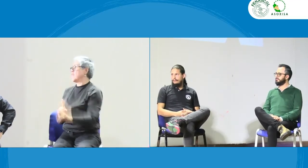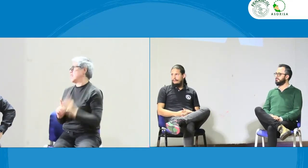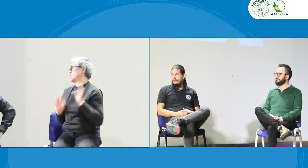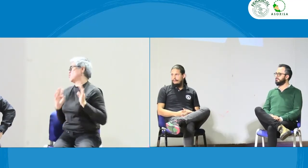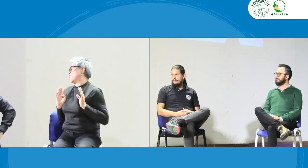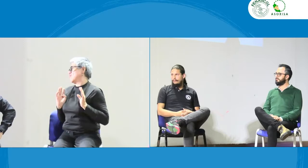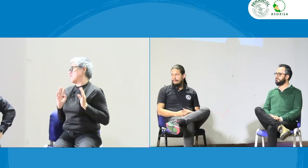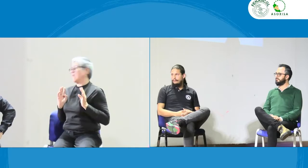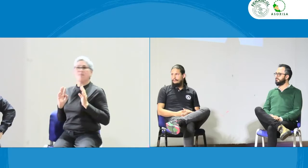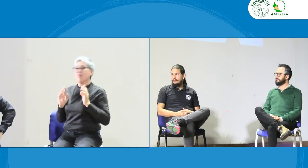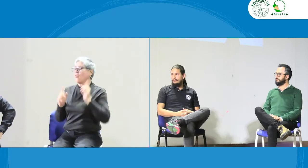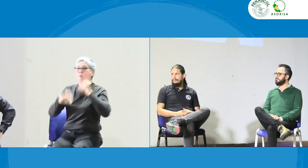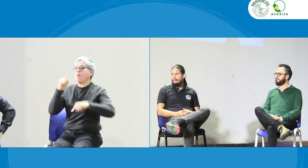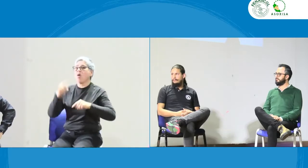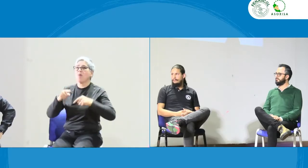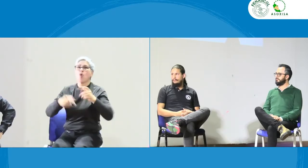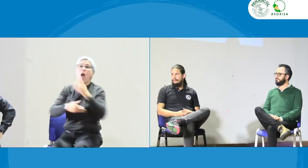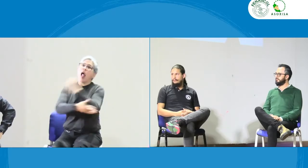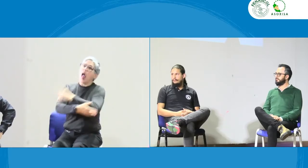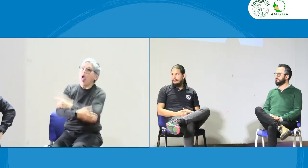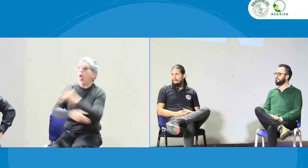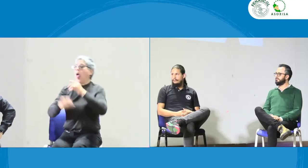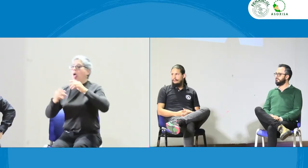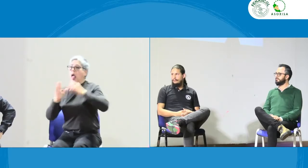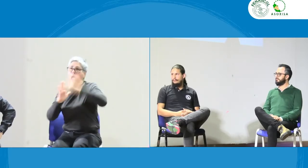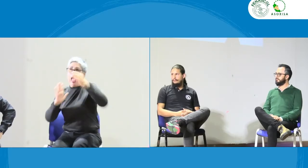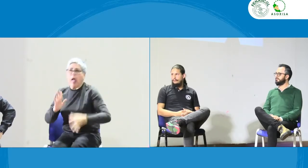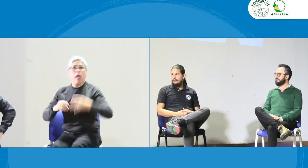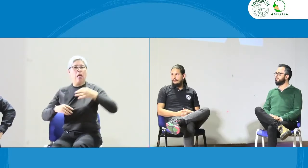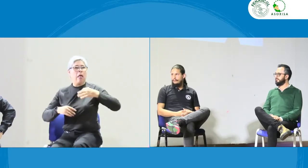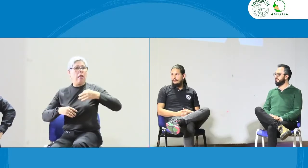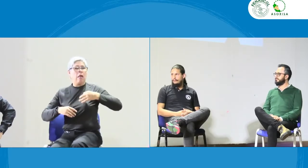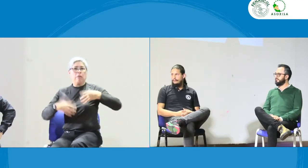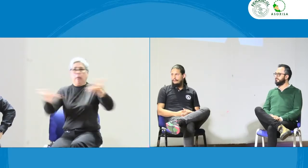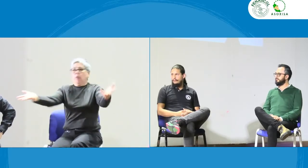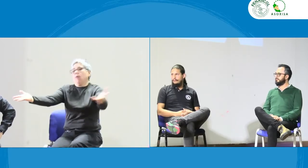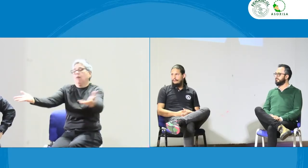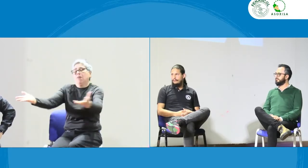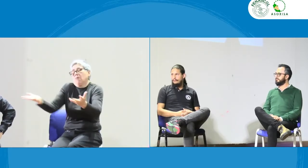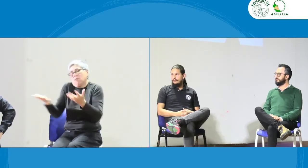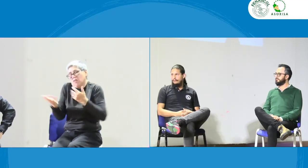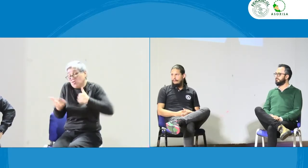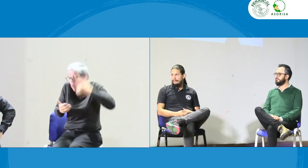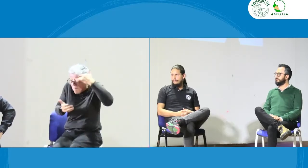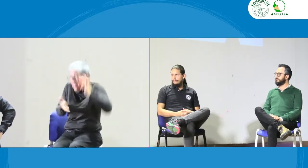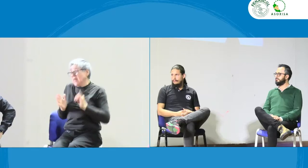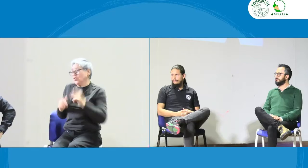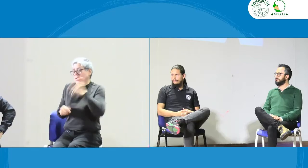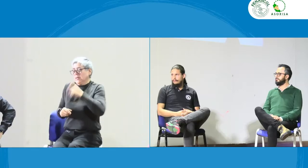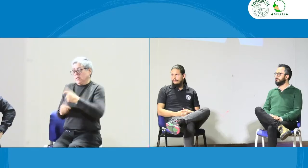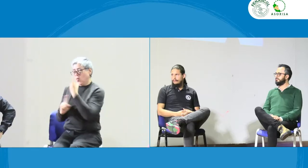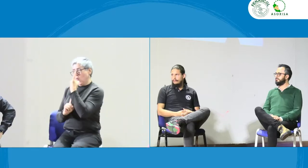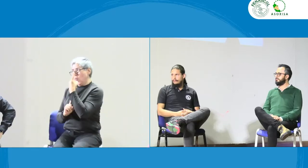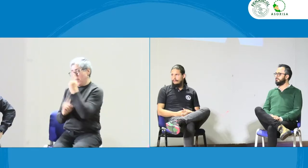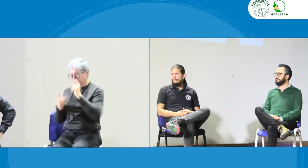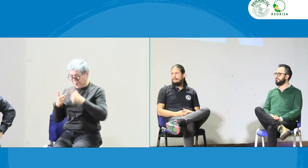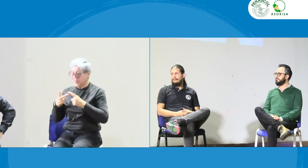Entonces hay que tomar una decisión al respecto, no podemos ir divagando entre el autológico, ético, disciplinario, es